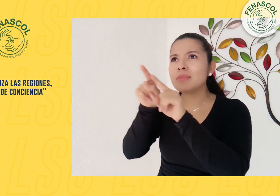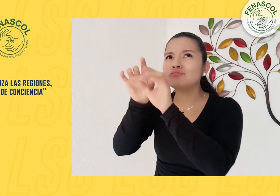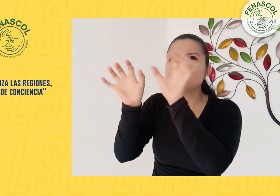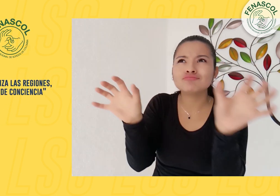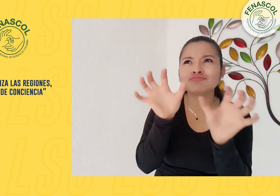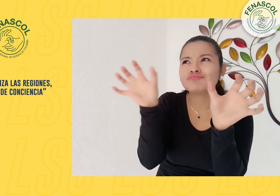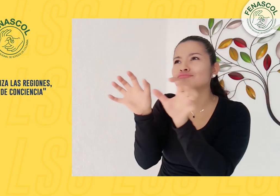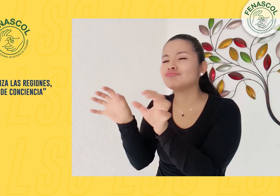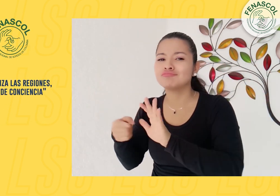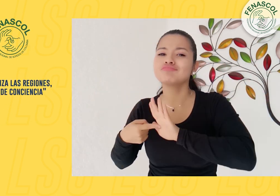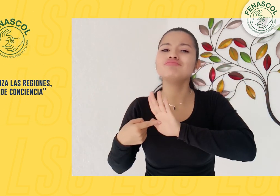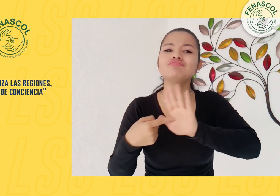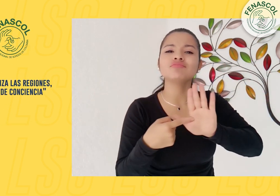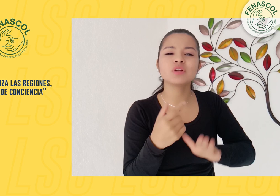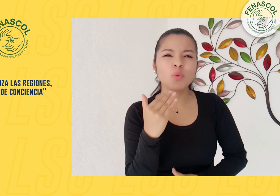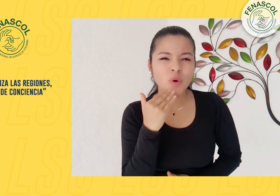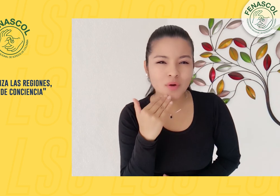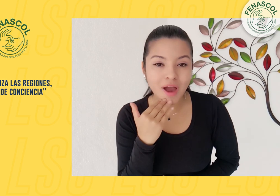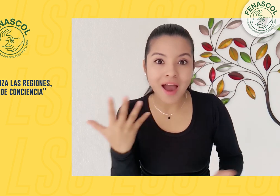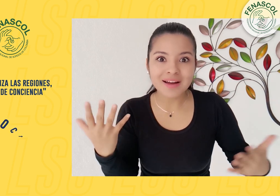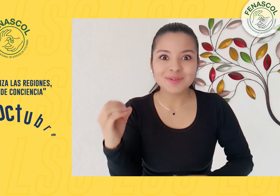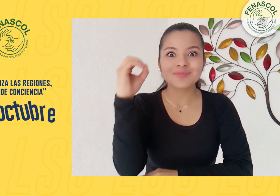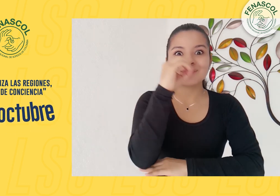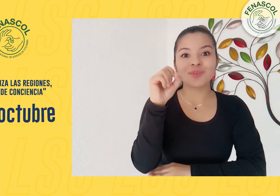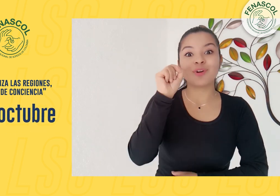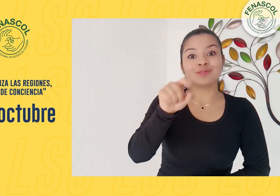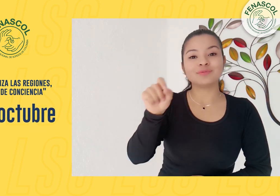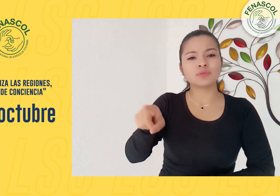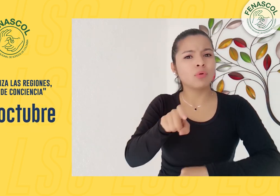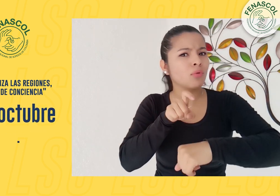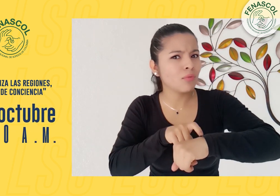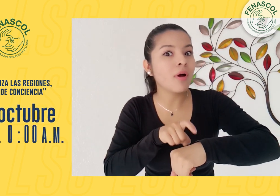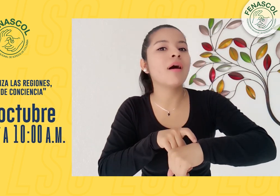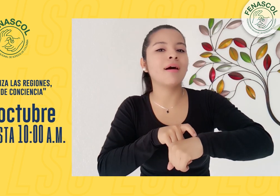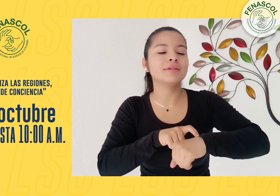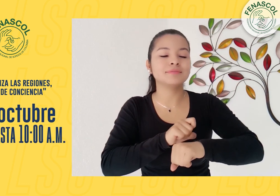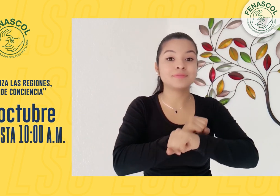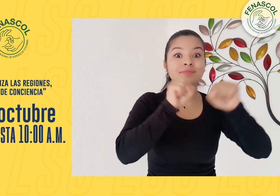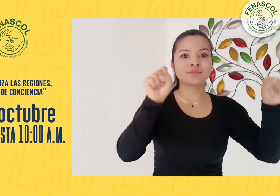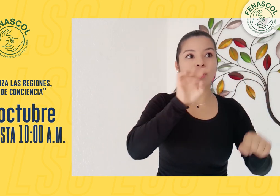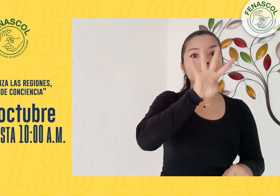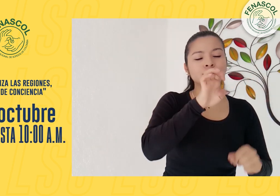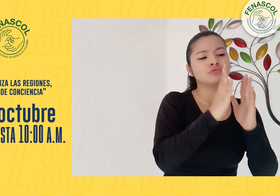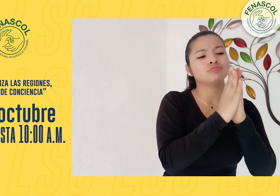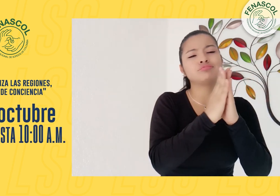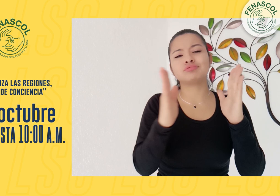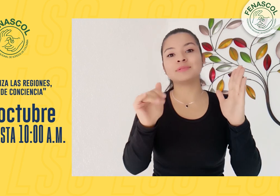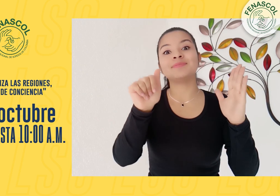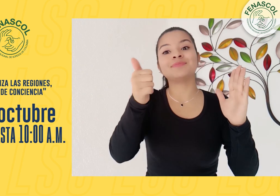visibilizamos las regiones. Hablaremos sobre esto el 11 de octubre en la franja de 9 a